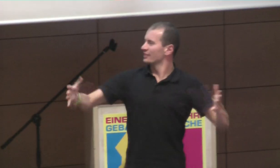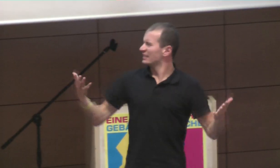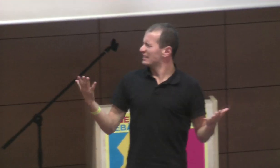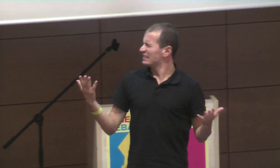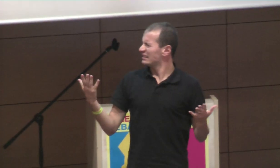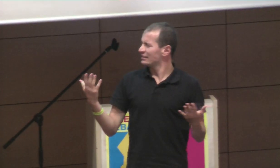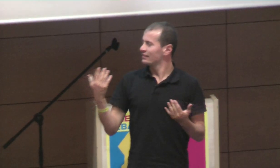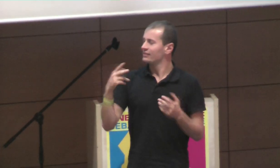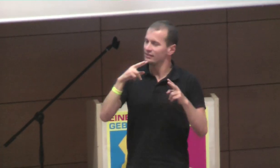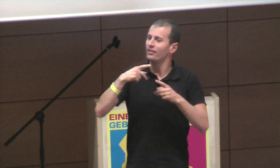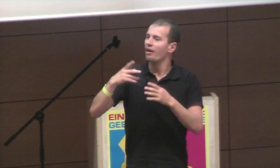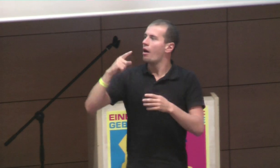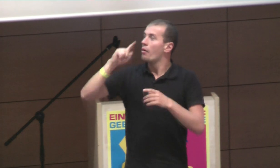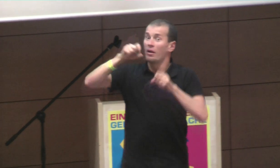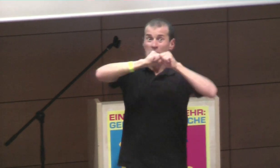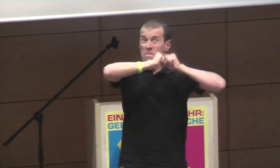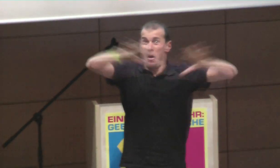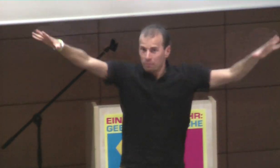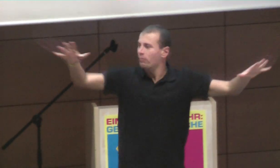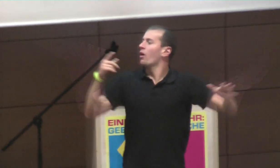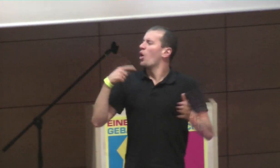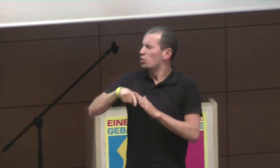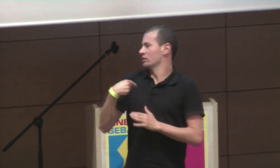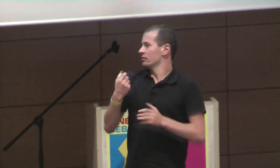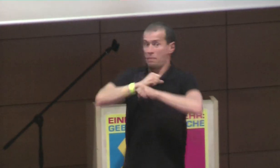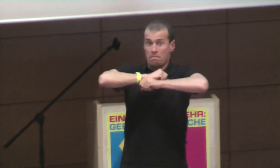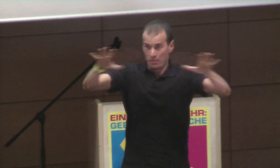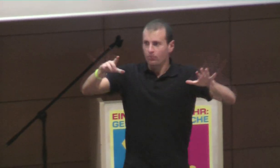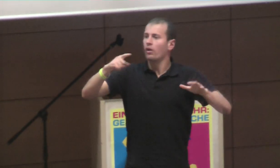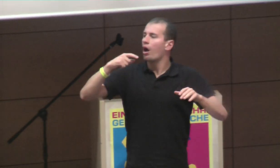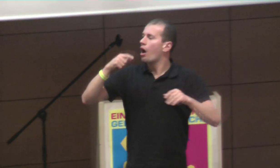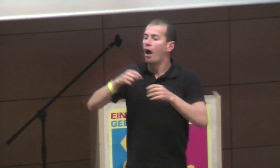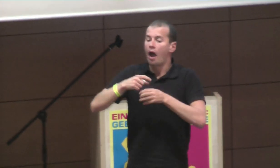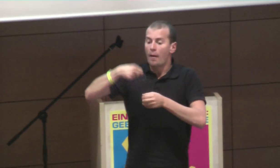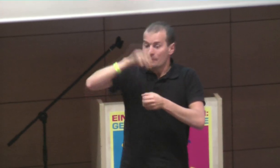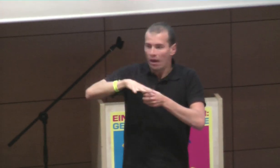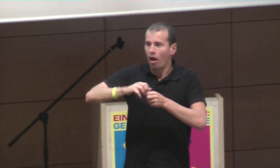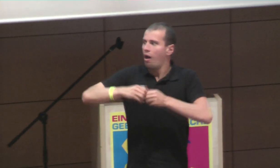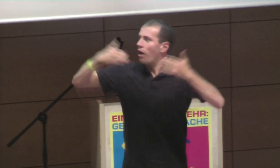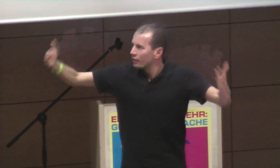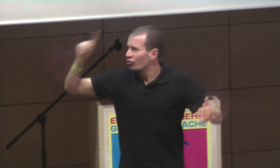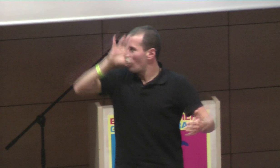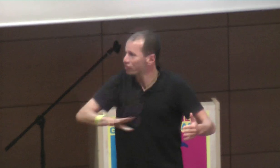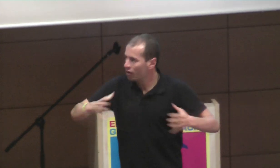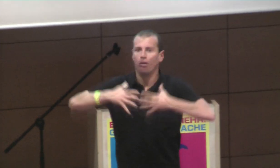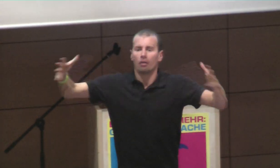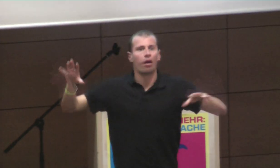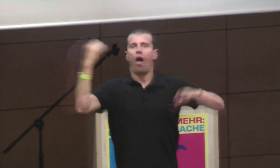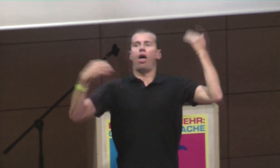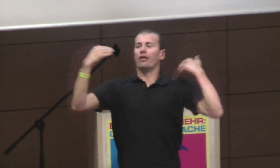und das ist dann dieses mediale Echo, von dem ich vorhin sprach, und dann ist vielleicht eine Aufmerksamkeit da, die man wiederum nutzen kann, ne? Und, ähm, dann auch